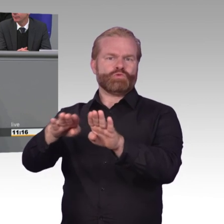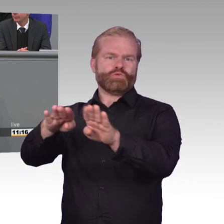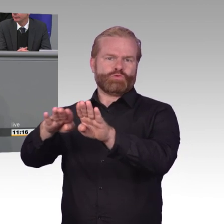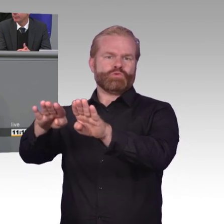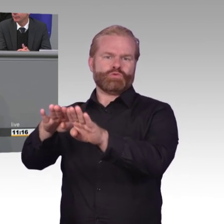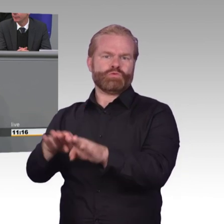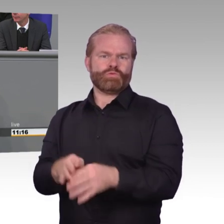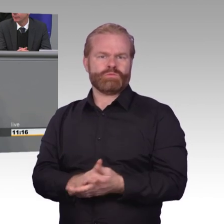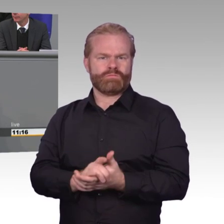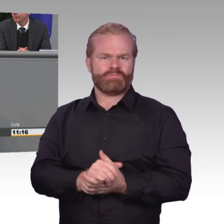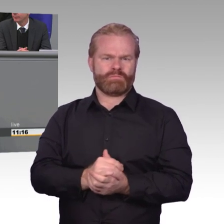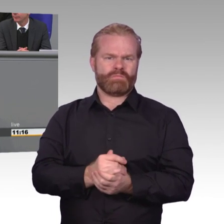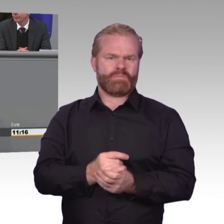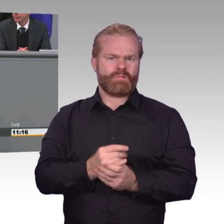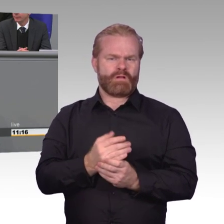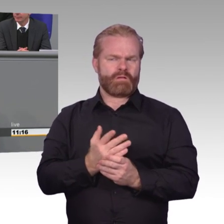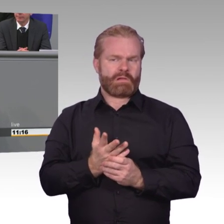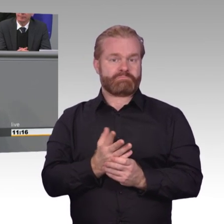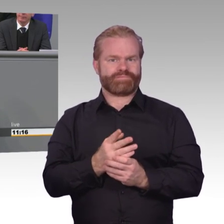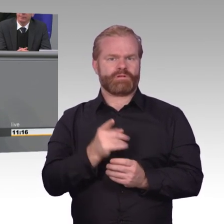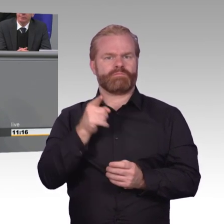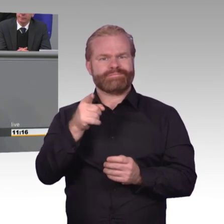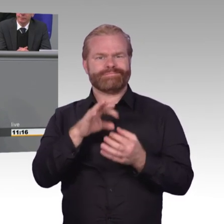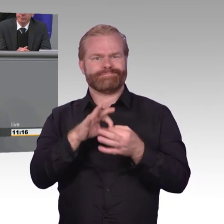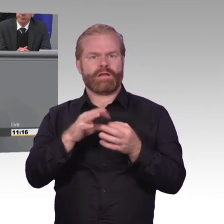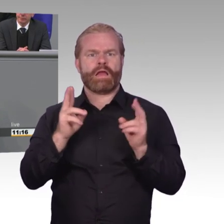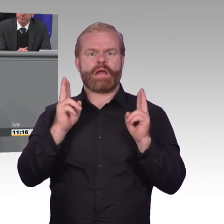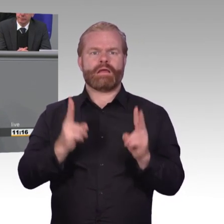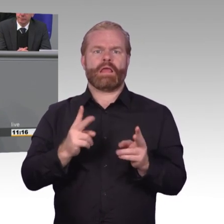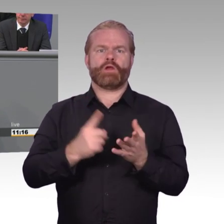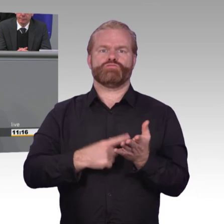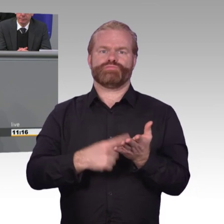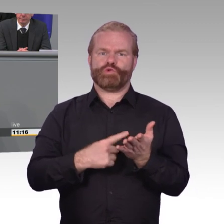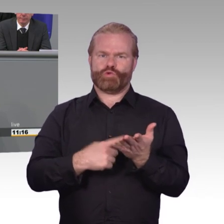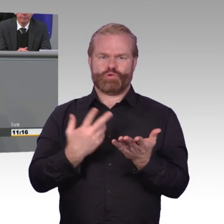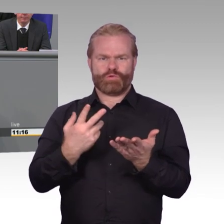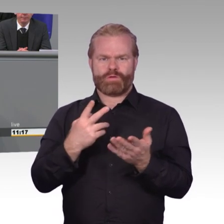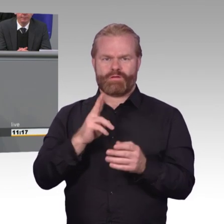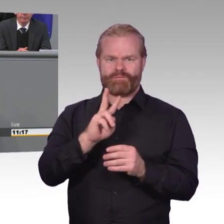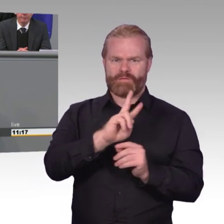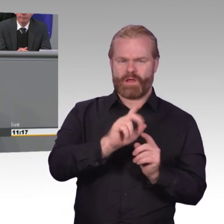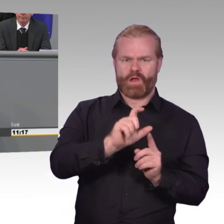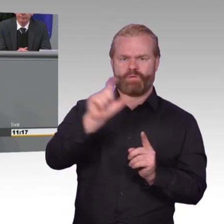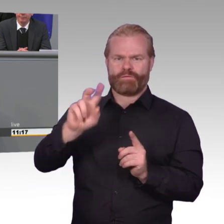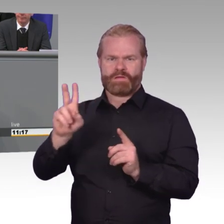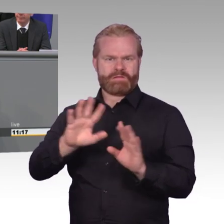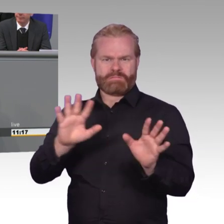bürokratischen und unnötigem Aufwand aus ein Mehr an Bürokratie. Auch das sind neue Töne aus der FDP.